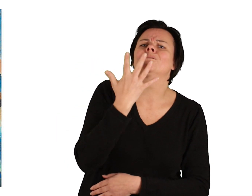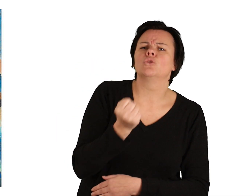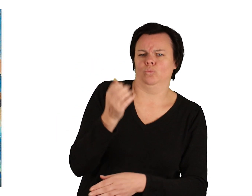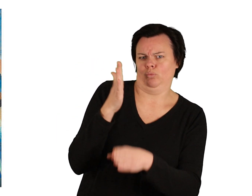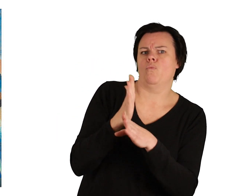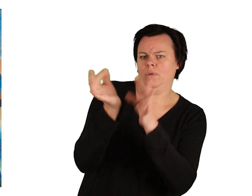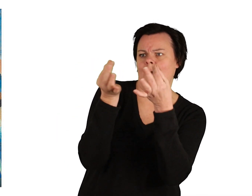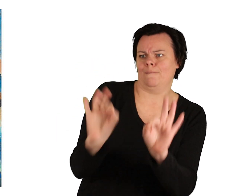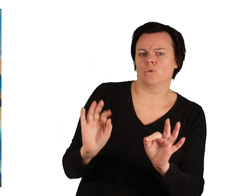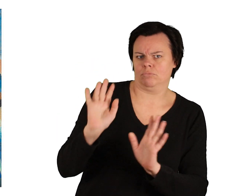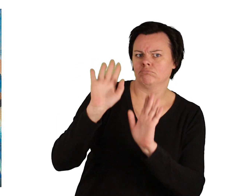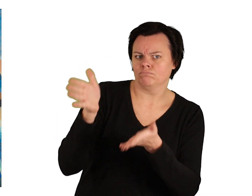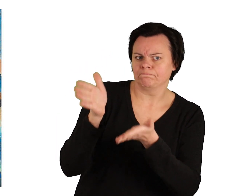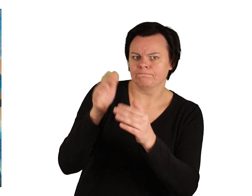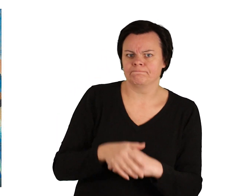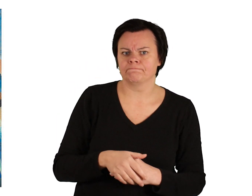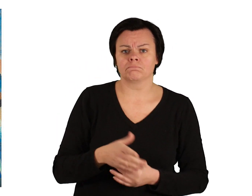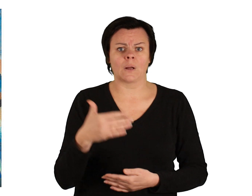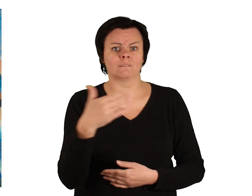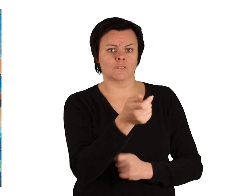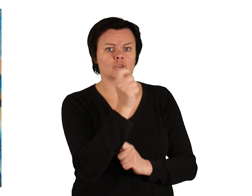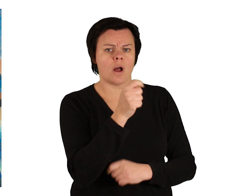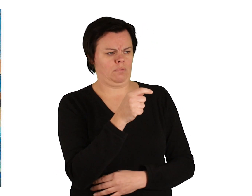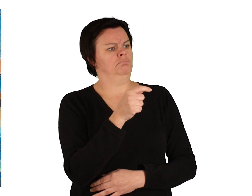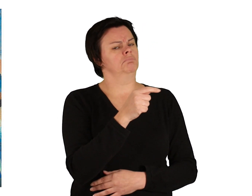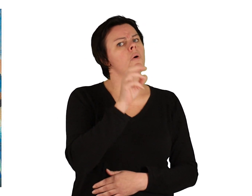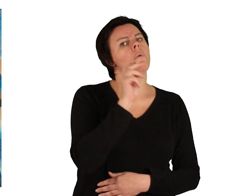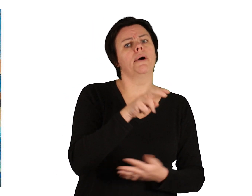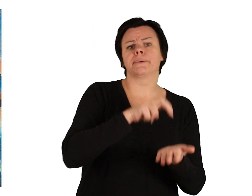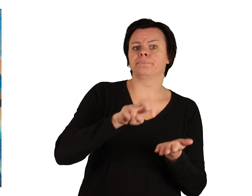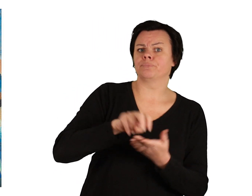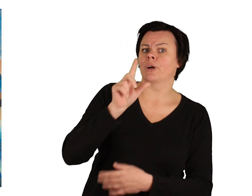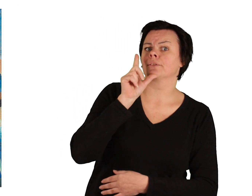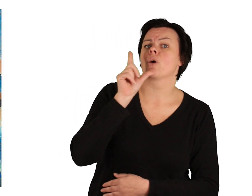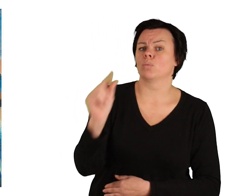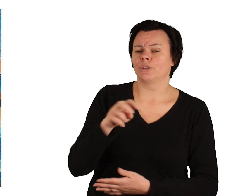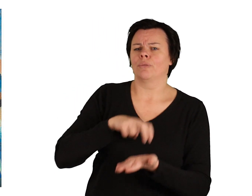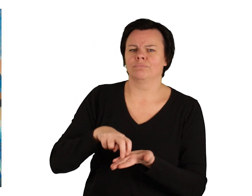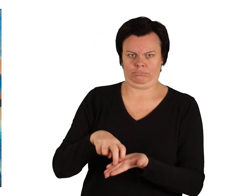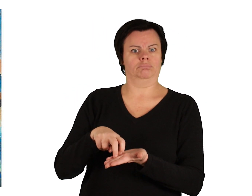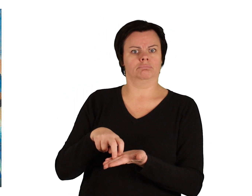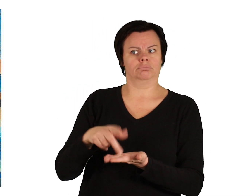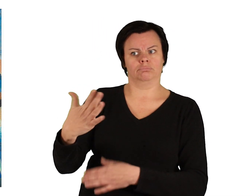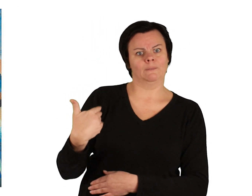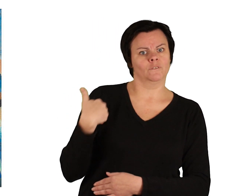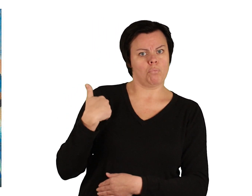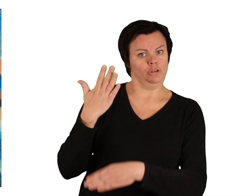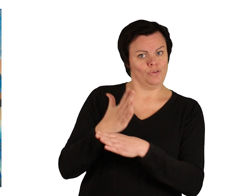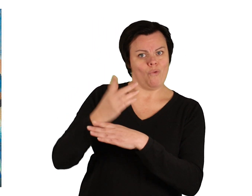ist schon erfüllt.« Nach Haus zurückgekehrt, empfing ihn seine Frau bereits in einer freundlichen und geräumigen